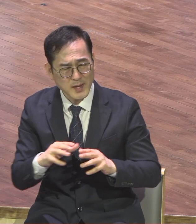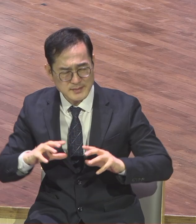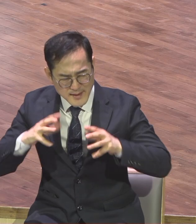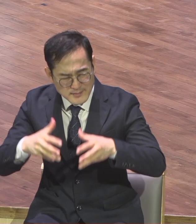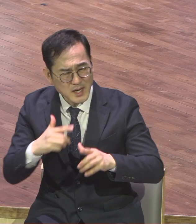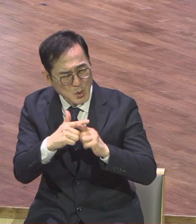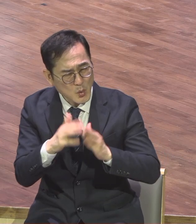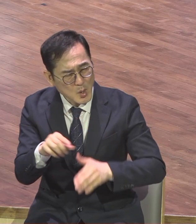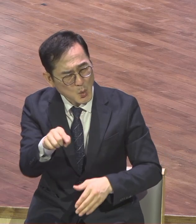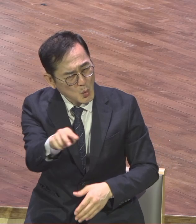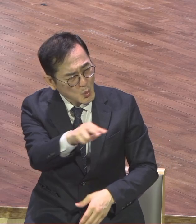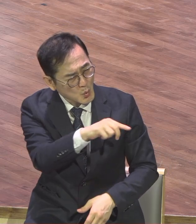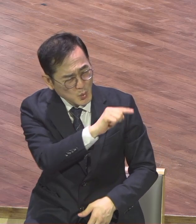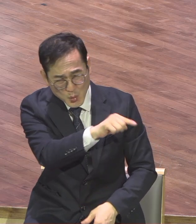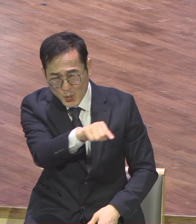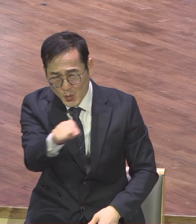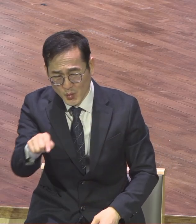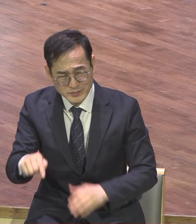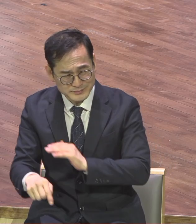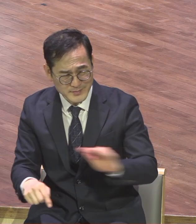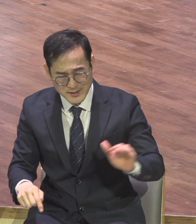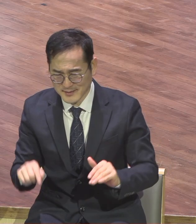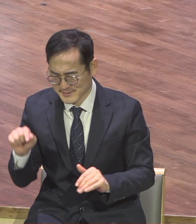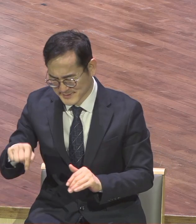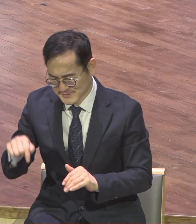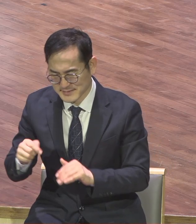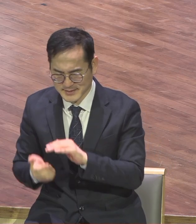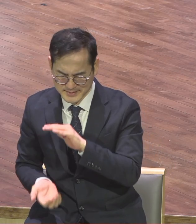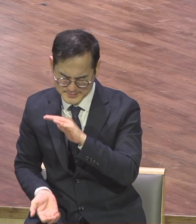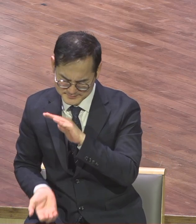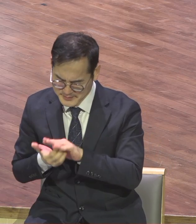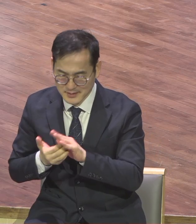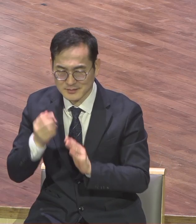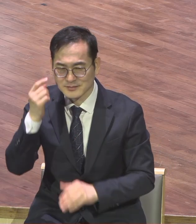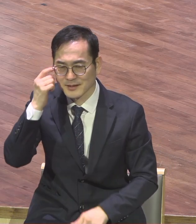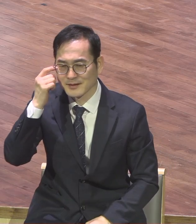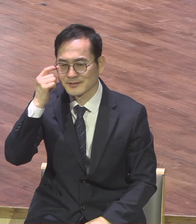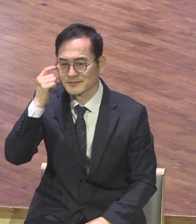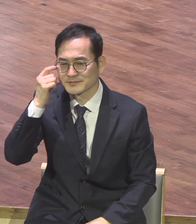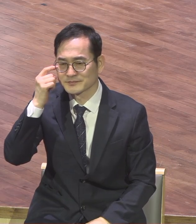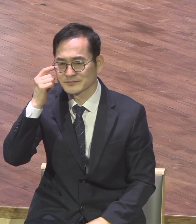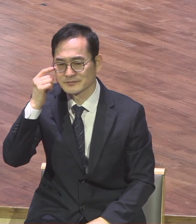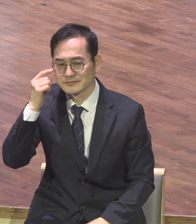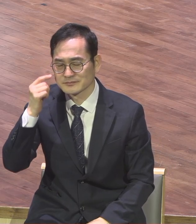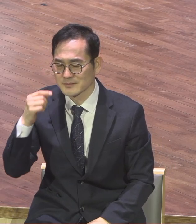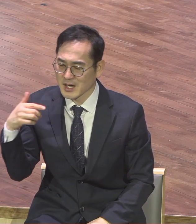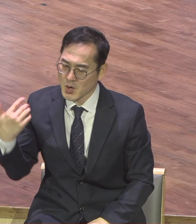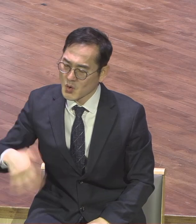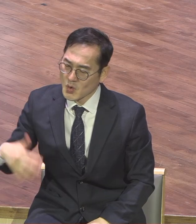함께 막 기도하는 모습 저는 충격 정말 말로 다 표현 못하겠어요 이야 이런 거 처음 봤어요